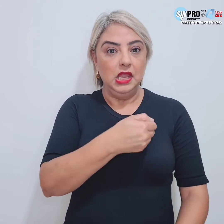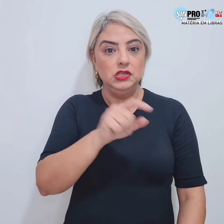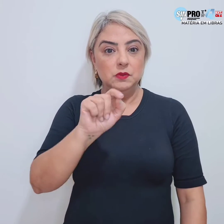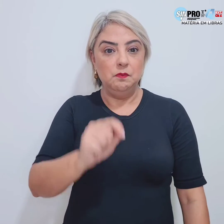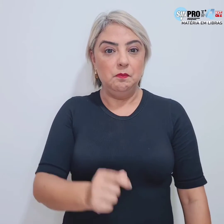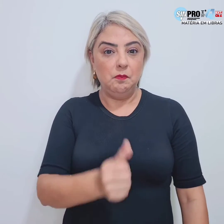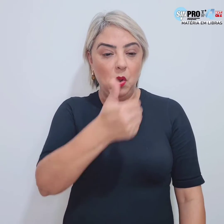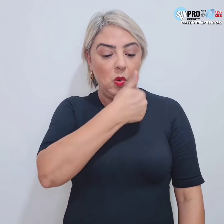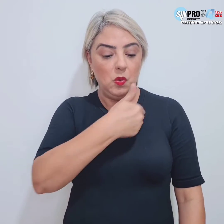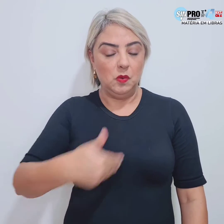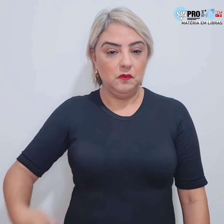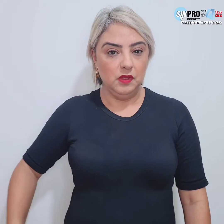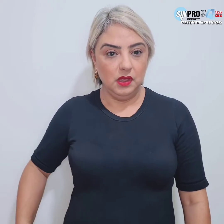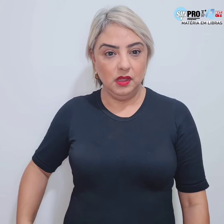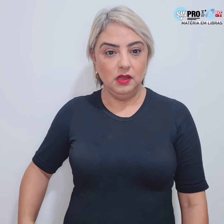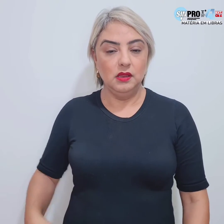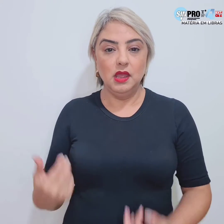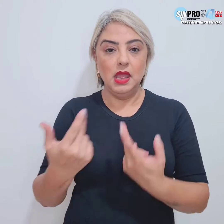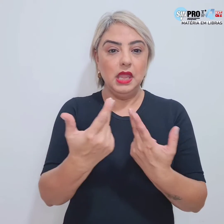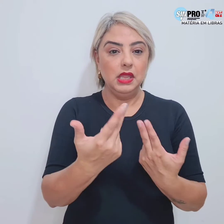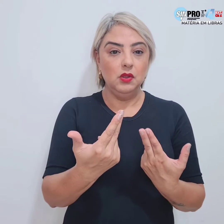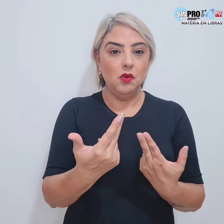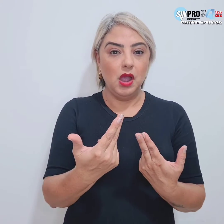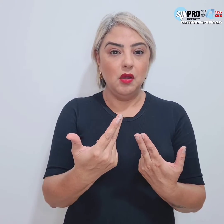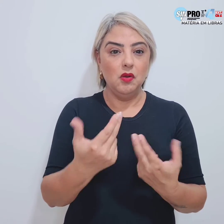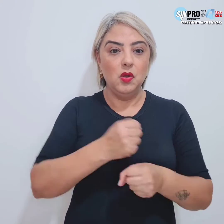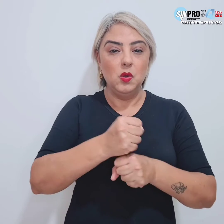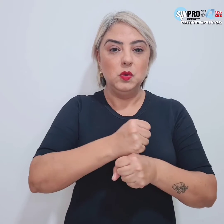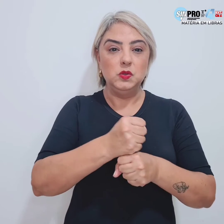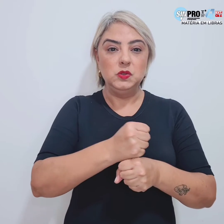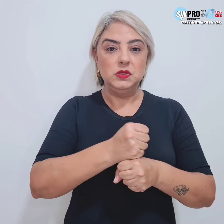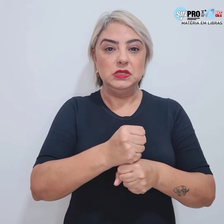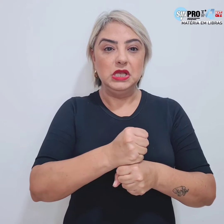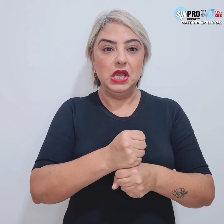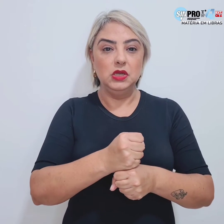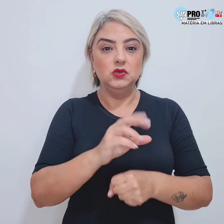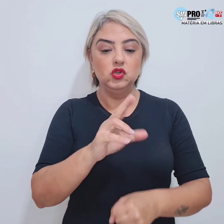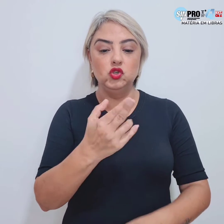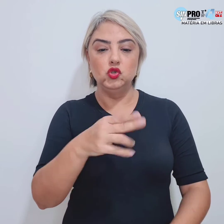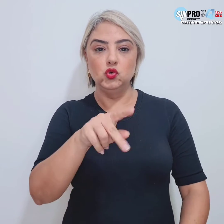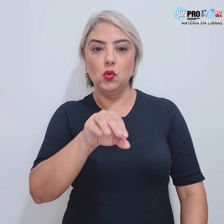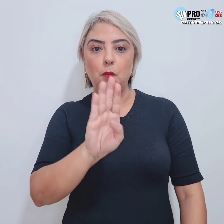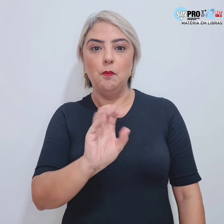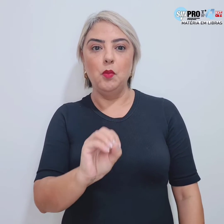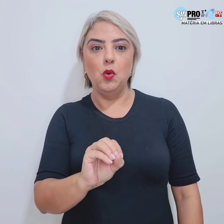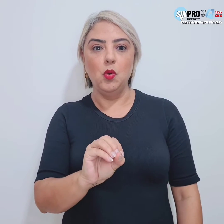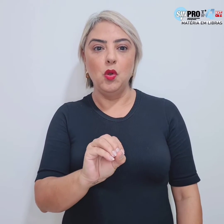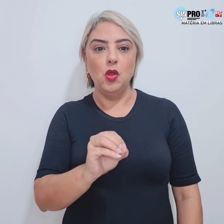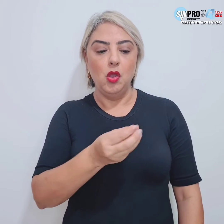é semelhante aos anos de chumbo que o Brasil viveu há 50 anos.